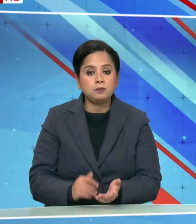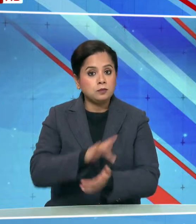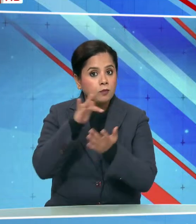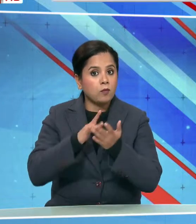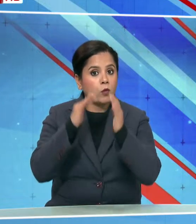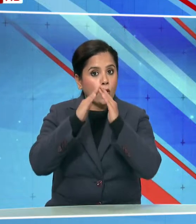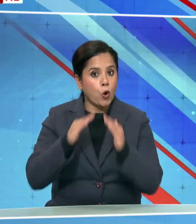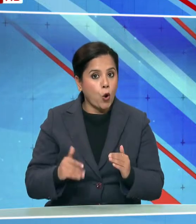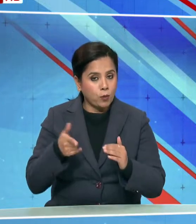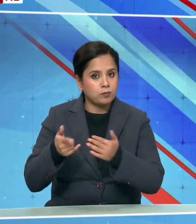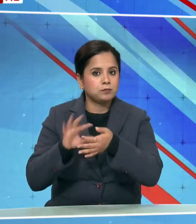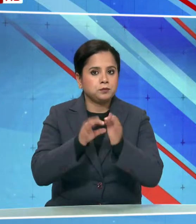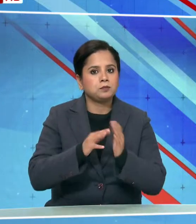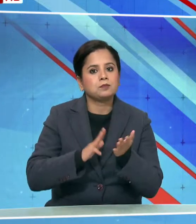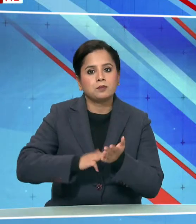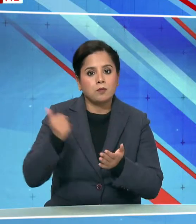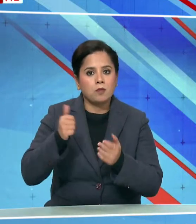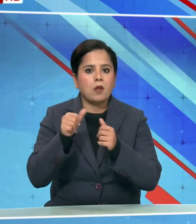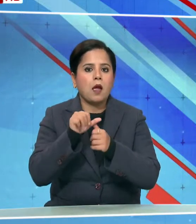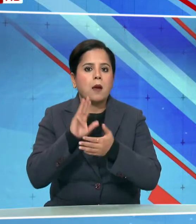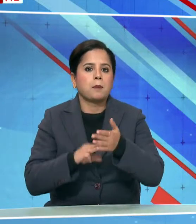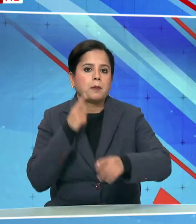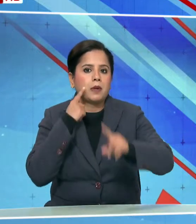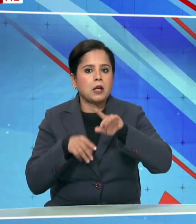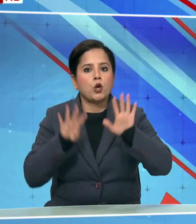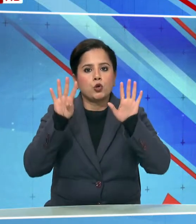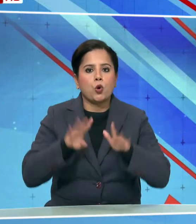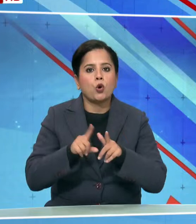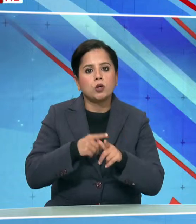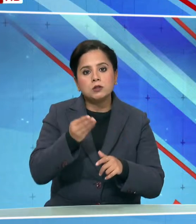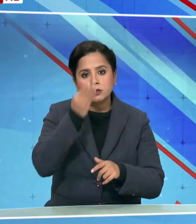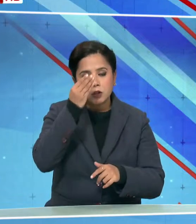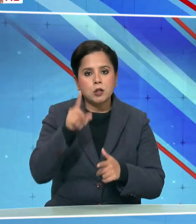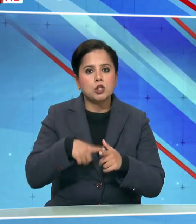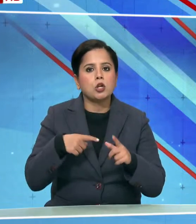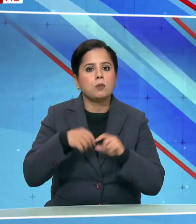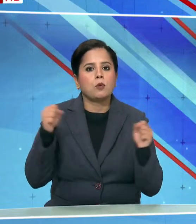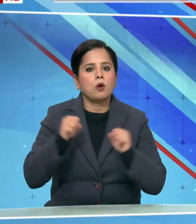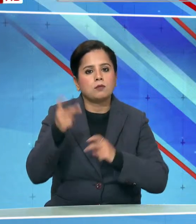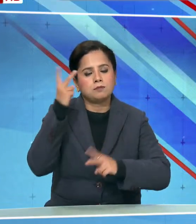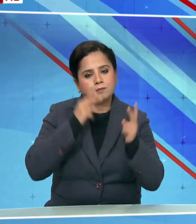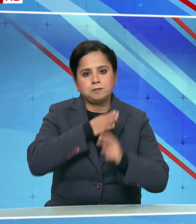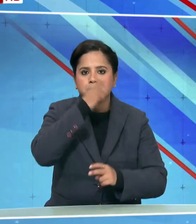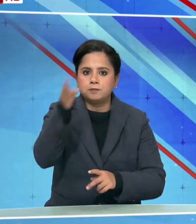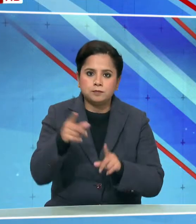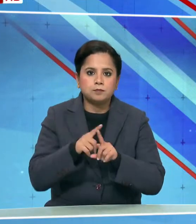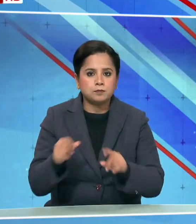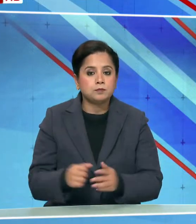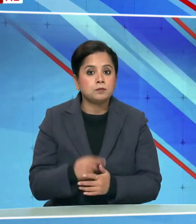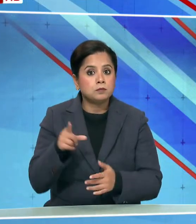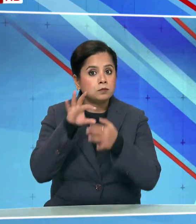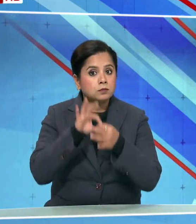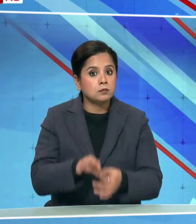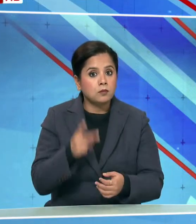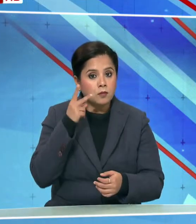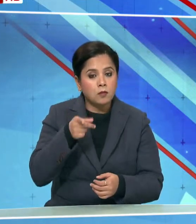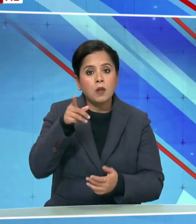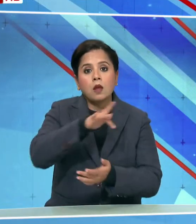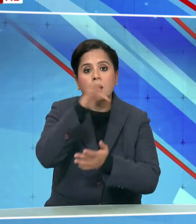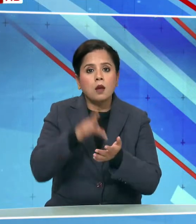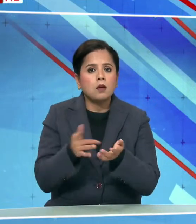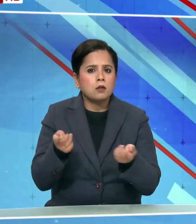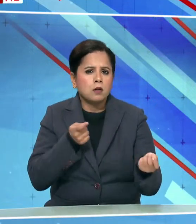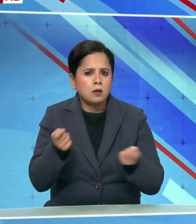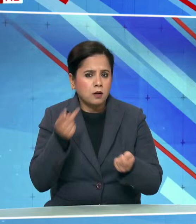केंद्रिग्री और सहकारिता मंत्री अमिट शाह नौ जनवरी को जम्मो कश्मीर का दोरा करेंगे जोरान वो केंद्र